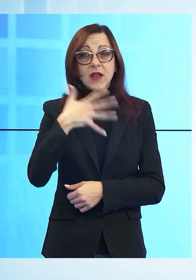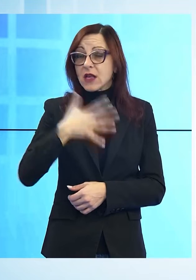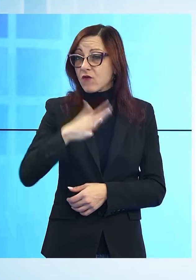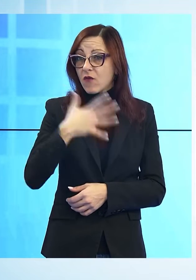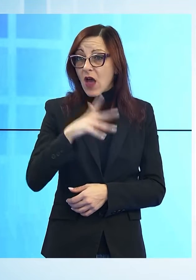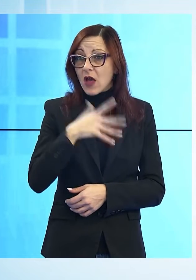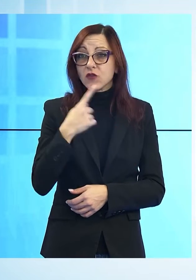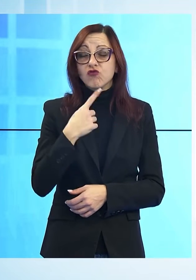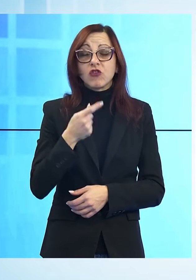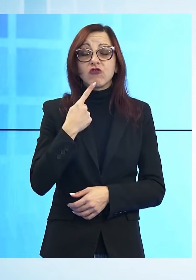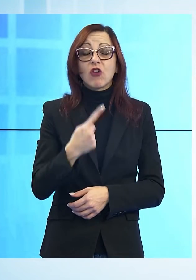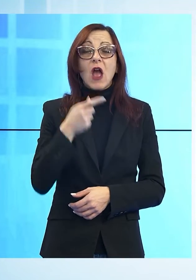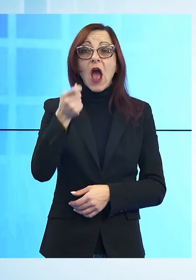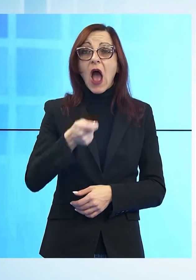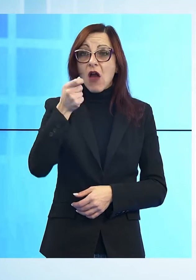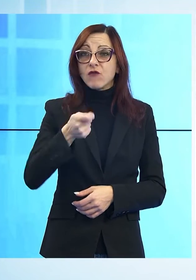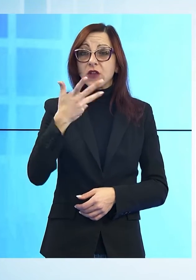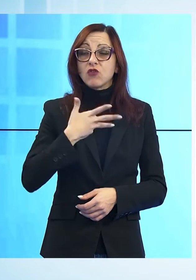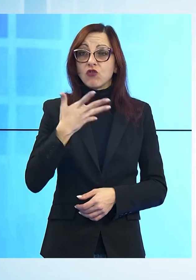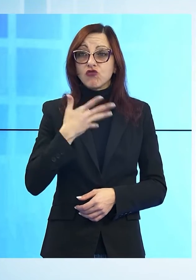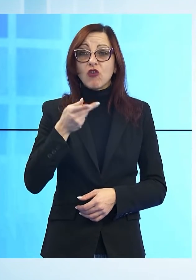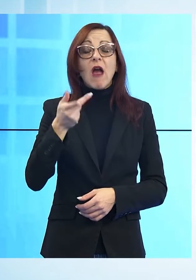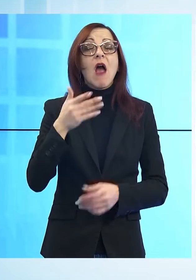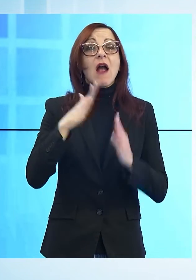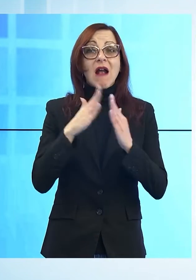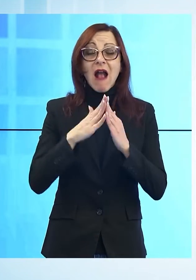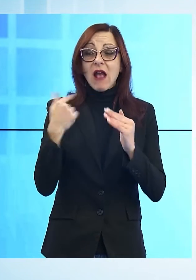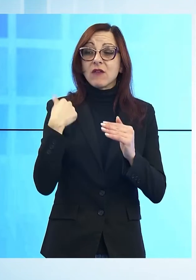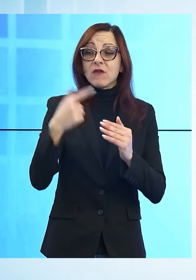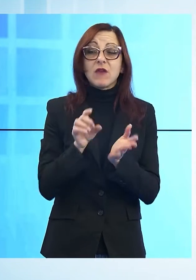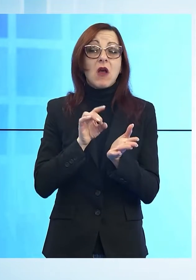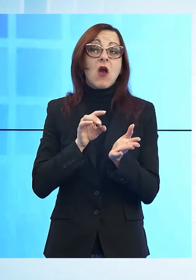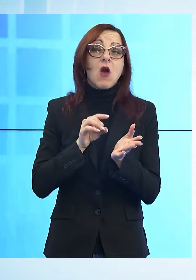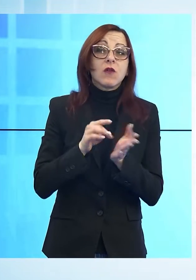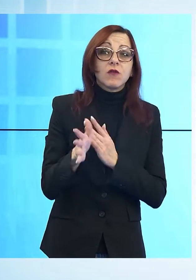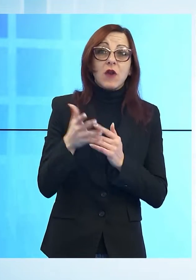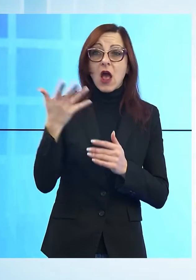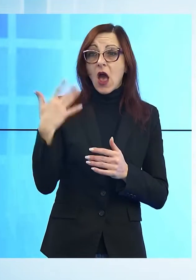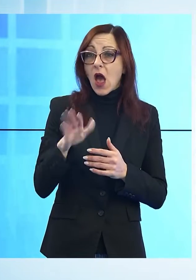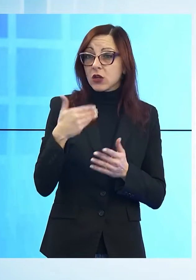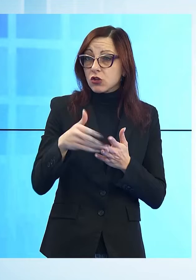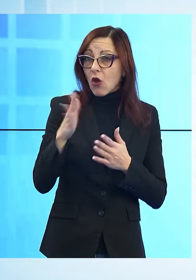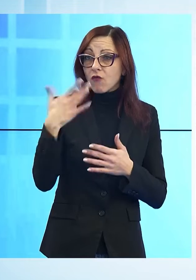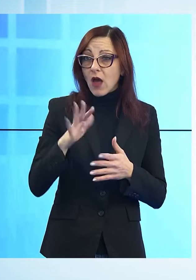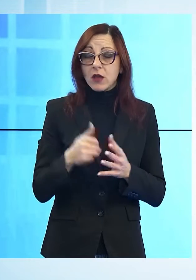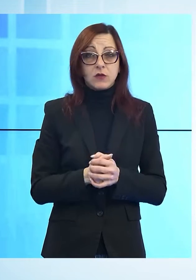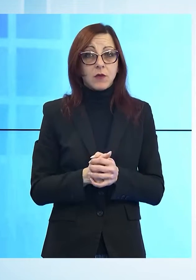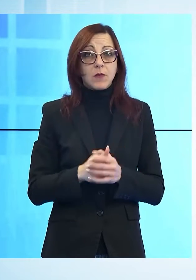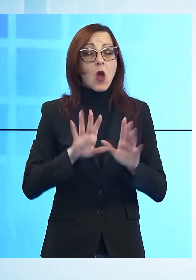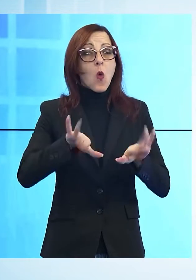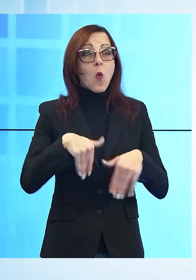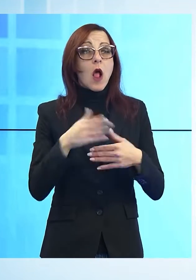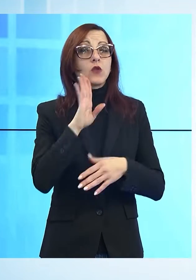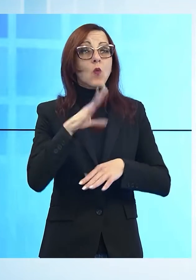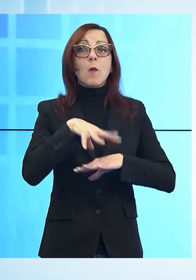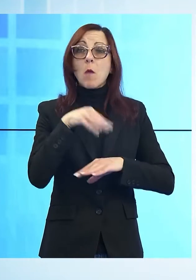spese di affitto per un immobile per il quale era già stato da tempo disposto lo sfratto, così come la truffa perpetrata da un cittadino polacco